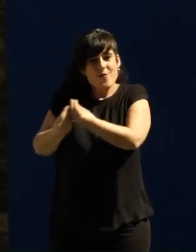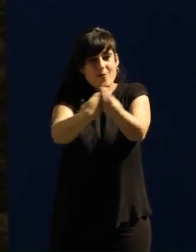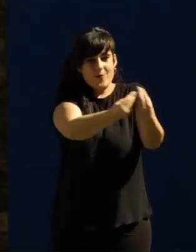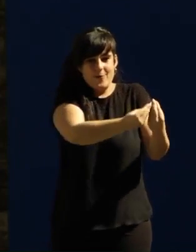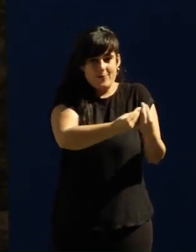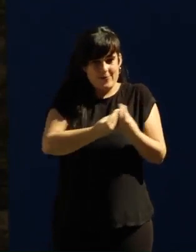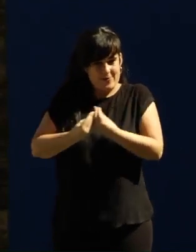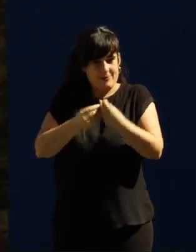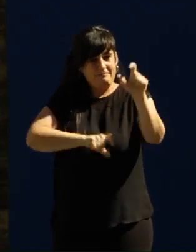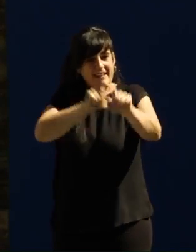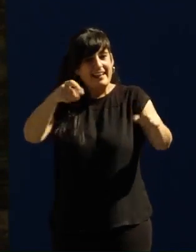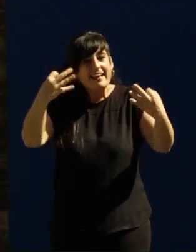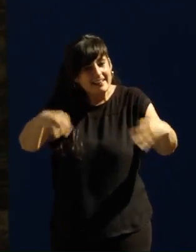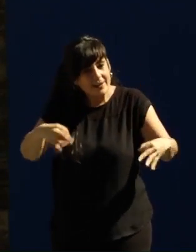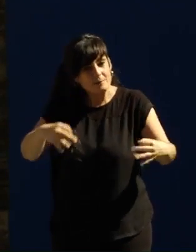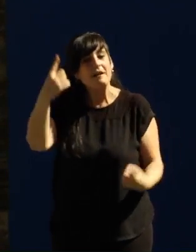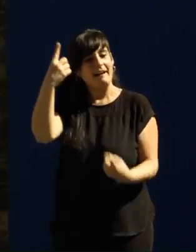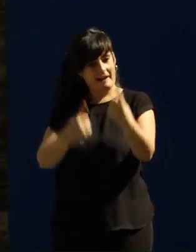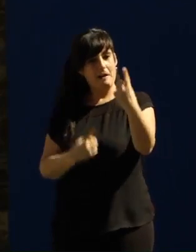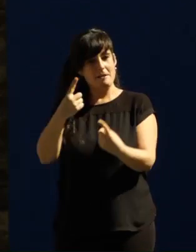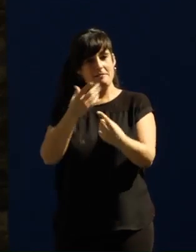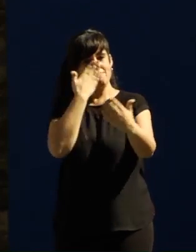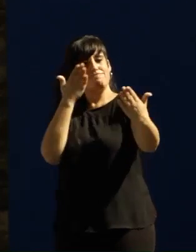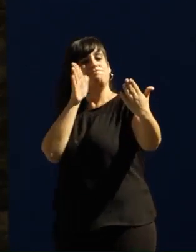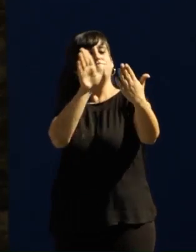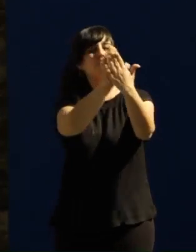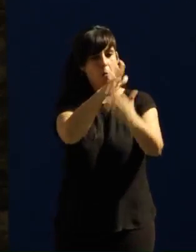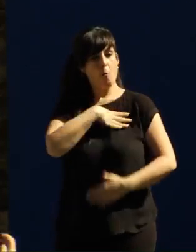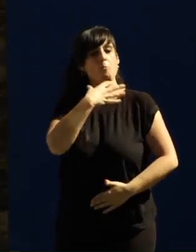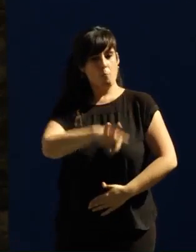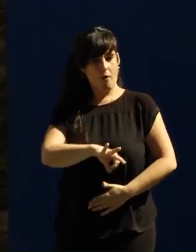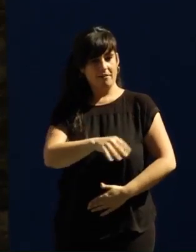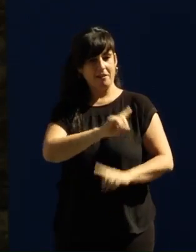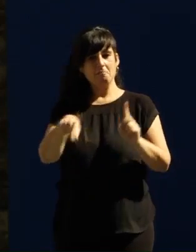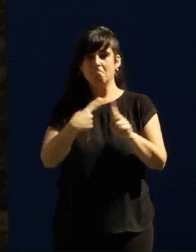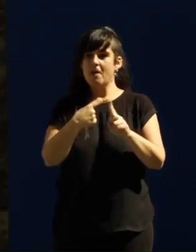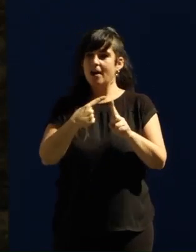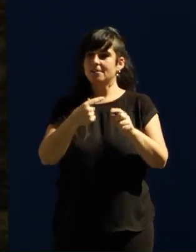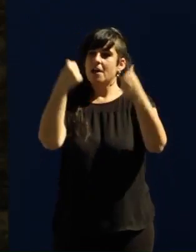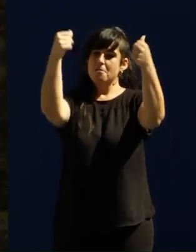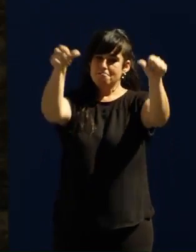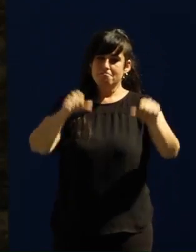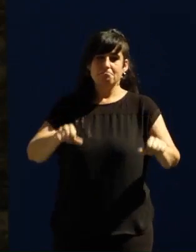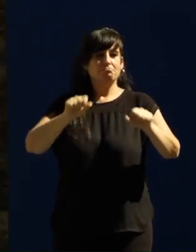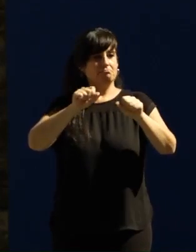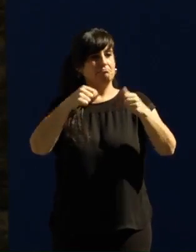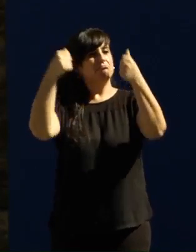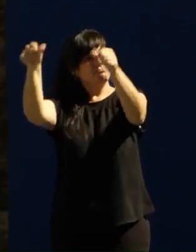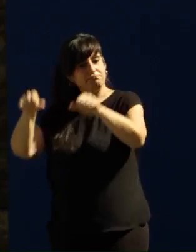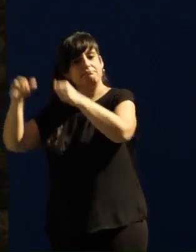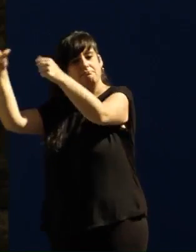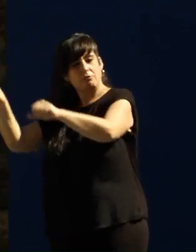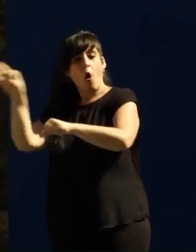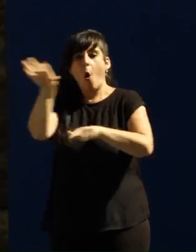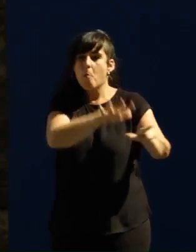de que la gente sencilla a veces se puede plantar, puede pegar carteles con celo, puede poner mesas en la plaza de sus pueblos o de